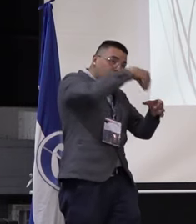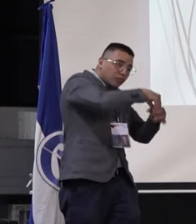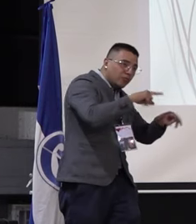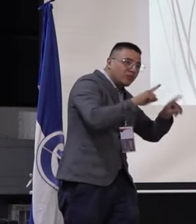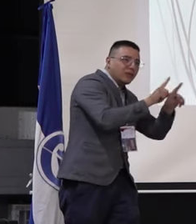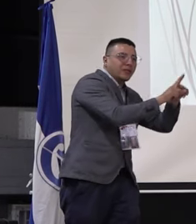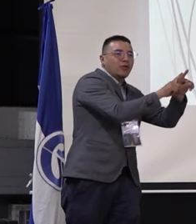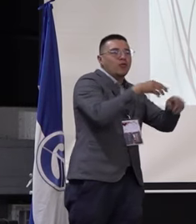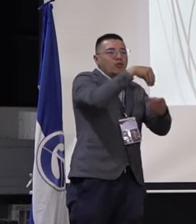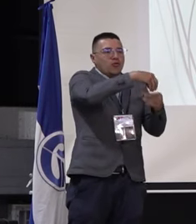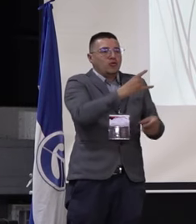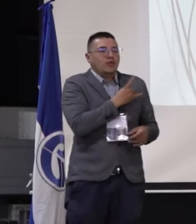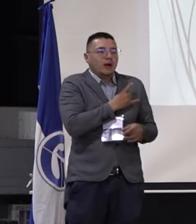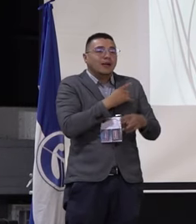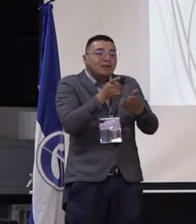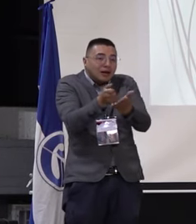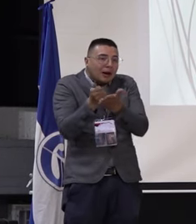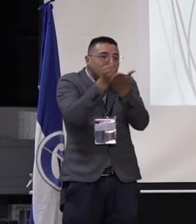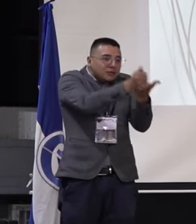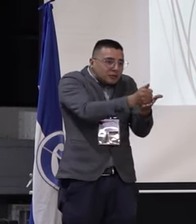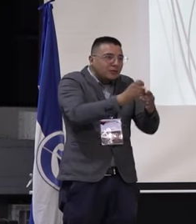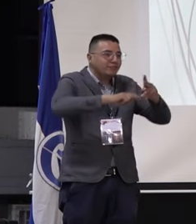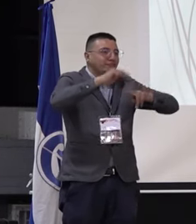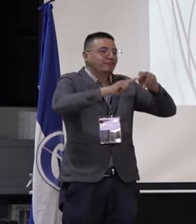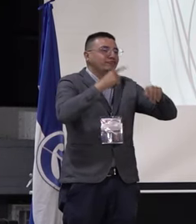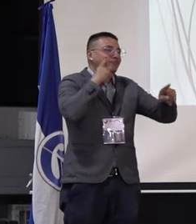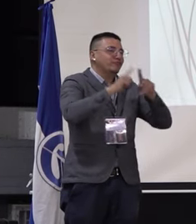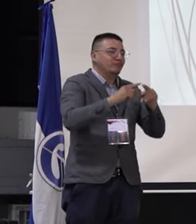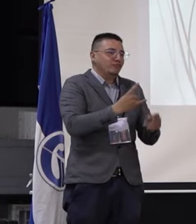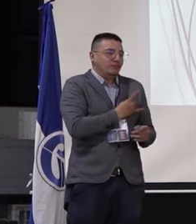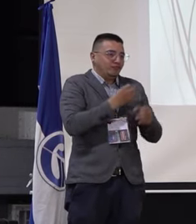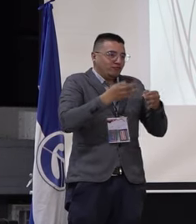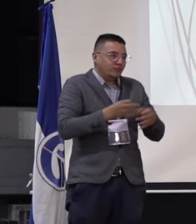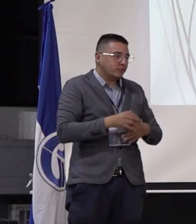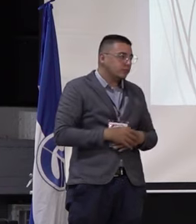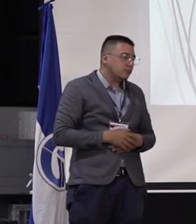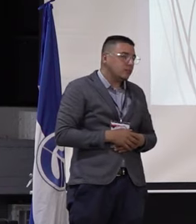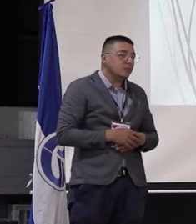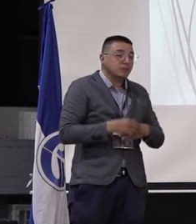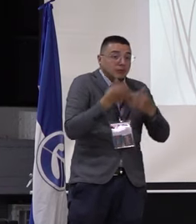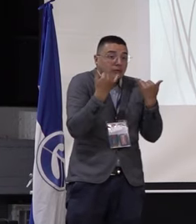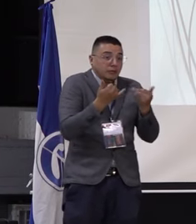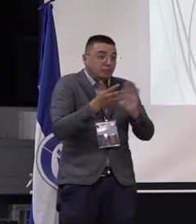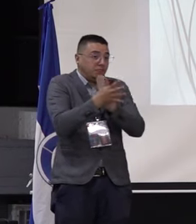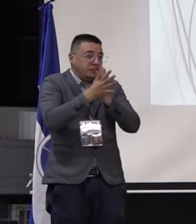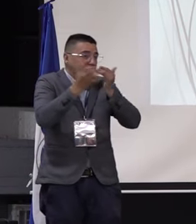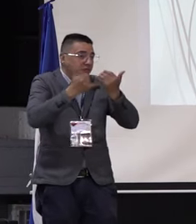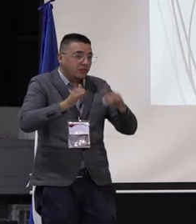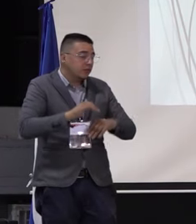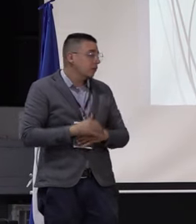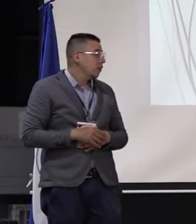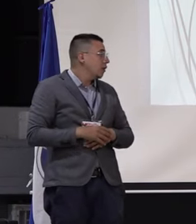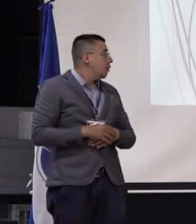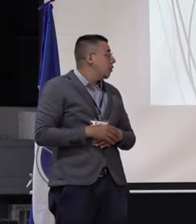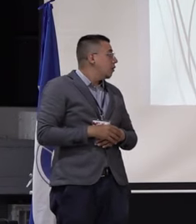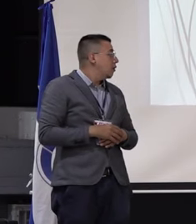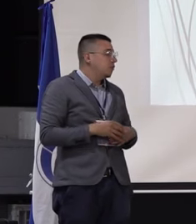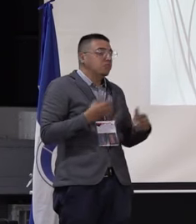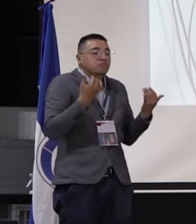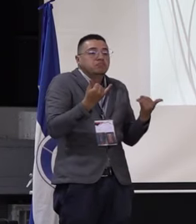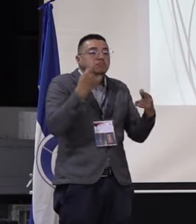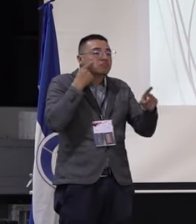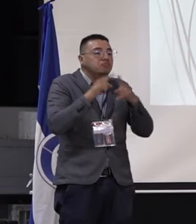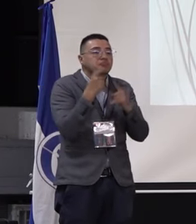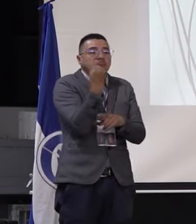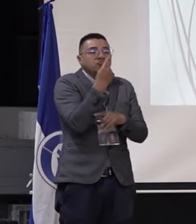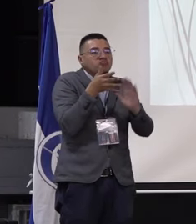universidad deben propender por esa construcción de universidad. Ya para finalizar, solamente queremos